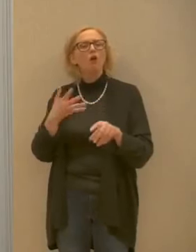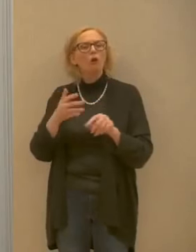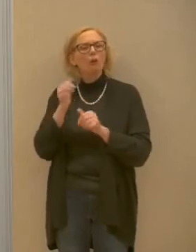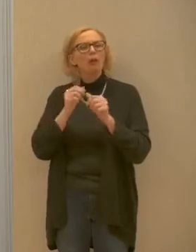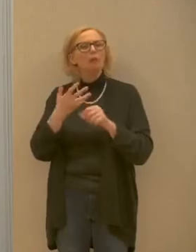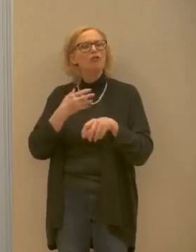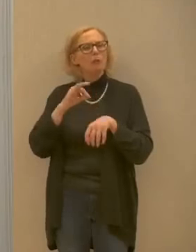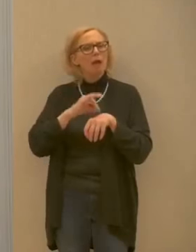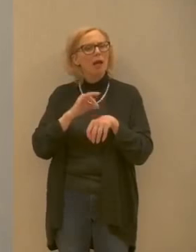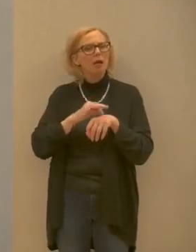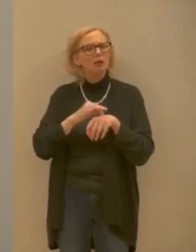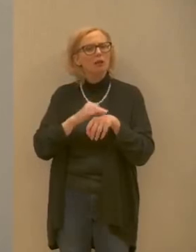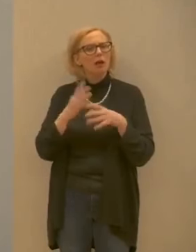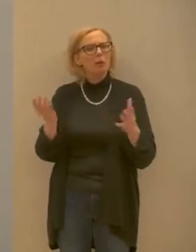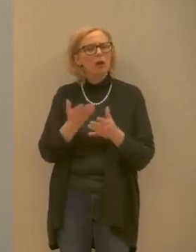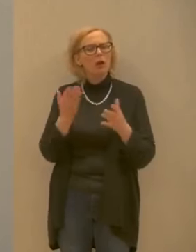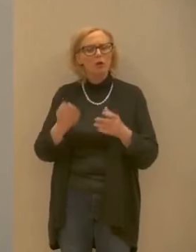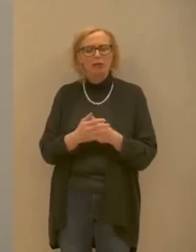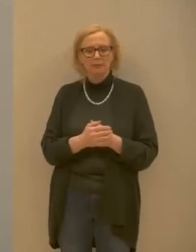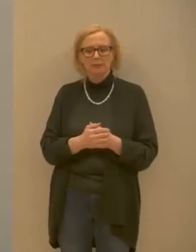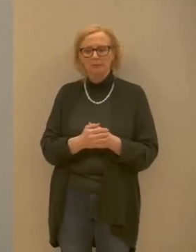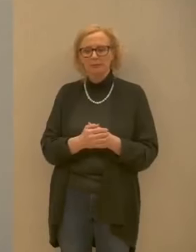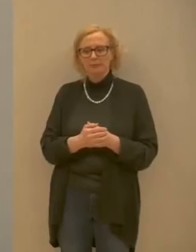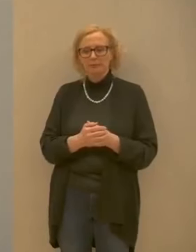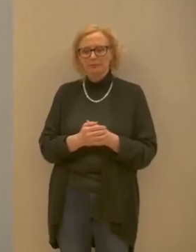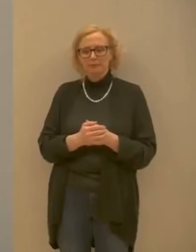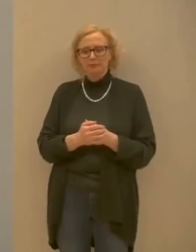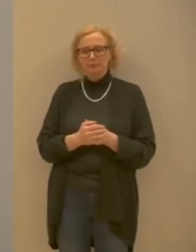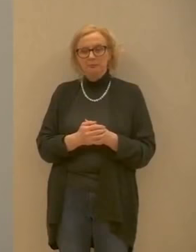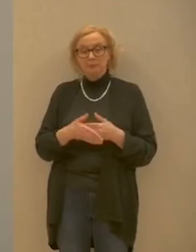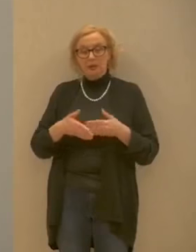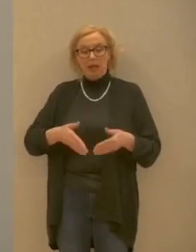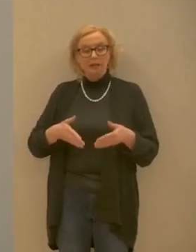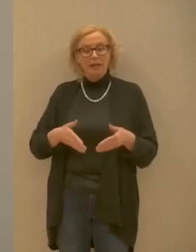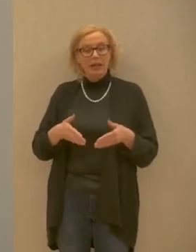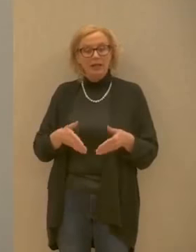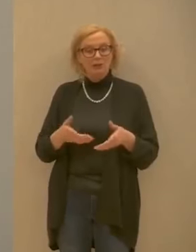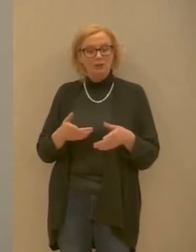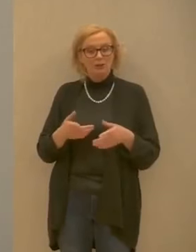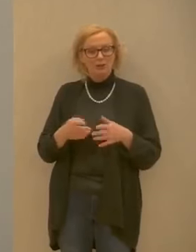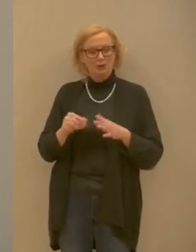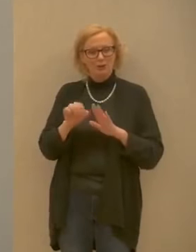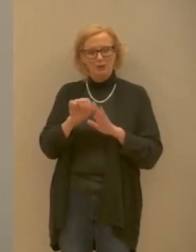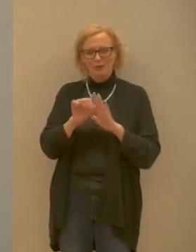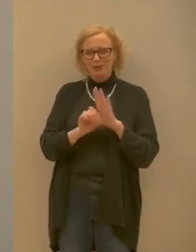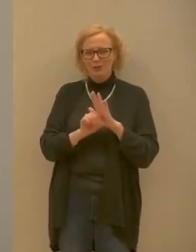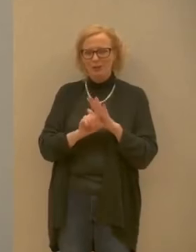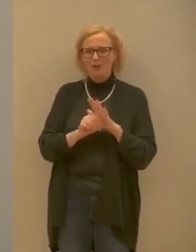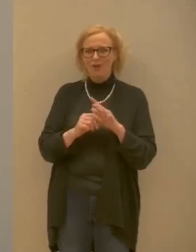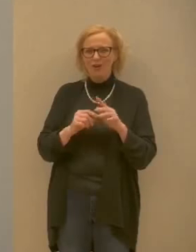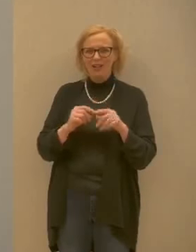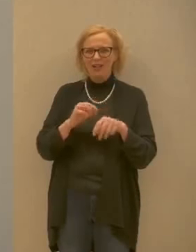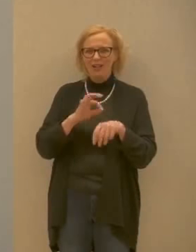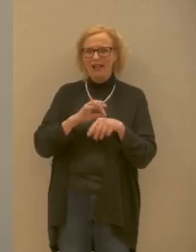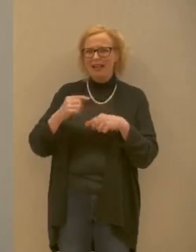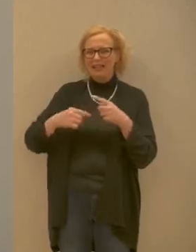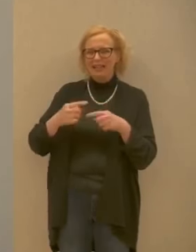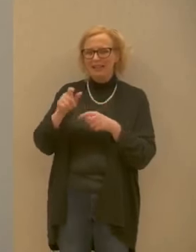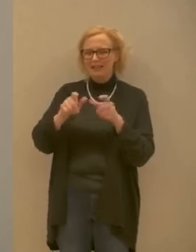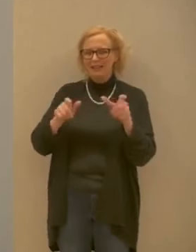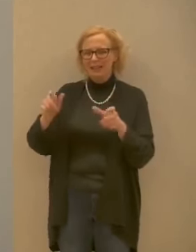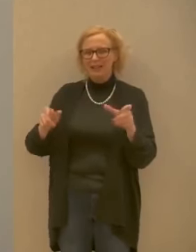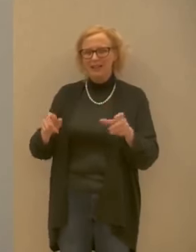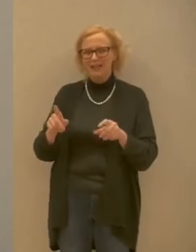allora in questo momento chiaramente non abbiamo la storia clinica di questi soggetti però